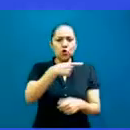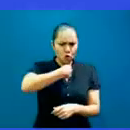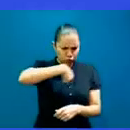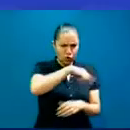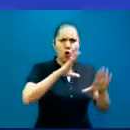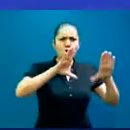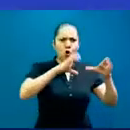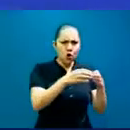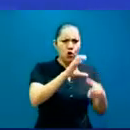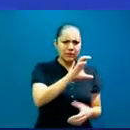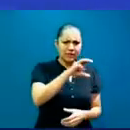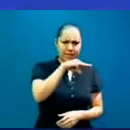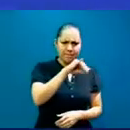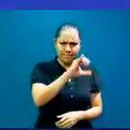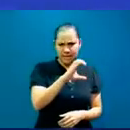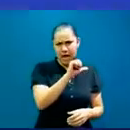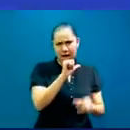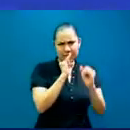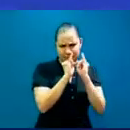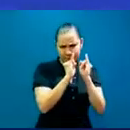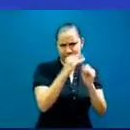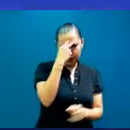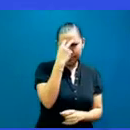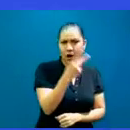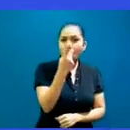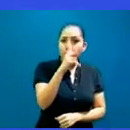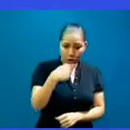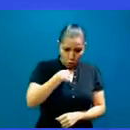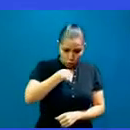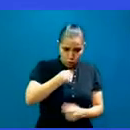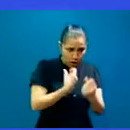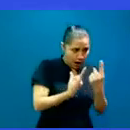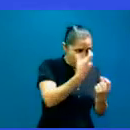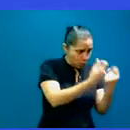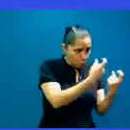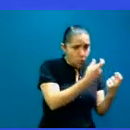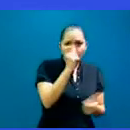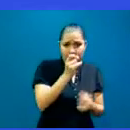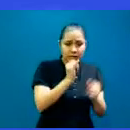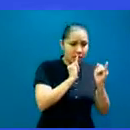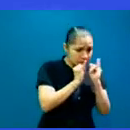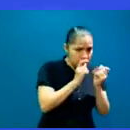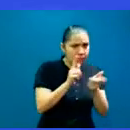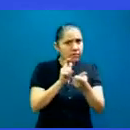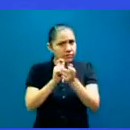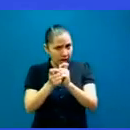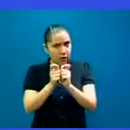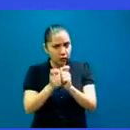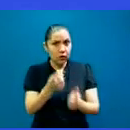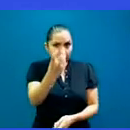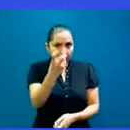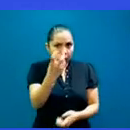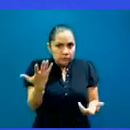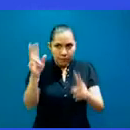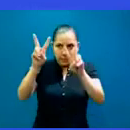Conferencias, pero muchos somos intérpretes traductores. Y entonces, esa situación definitivamente también nos afectaba.